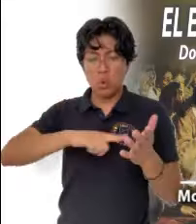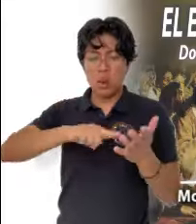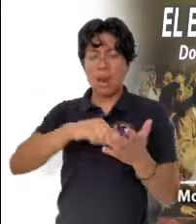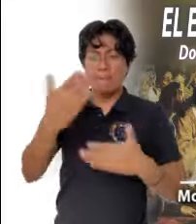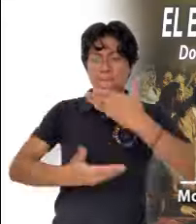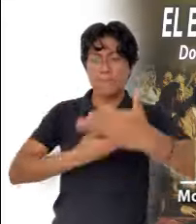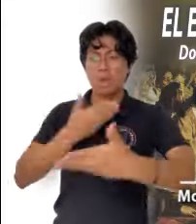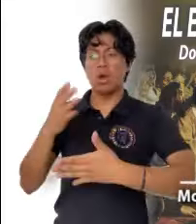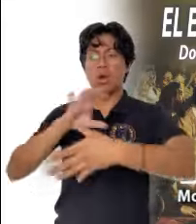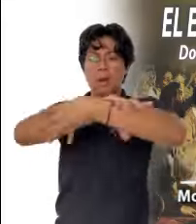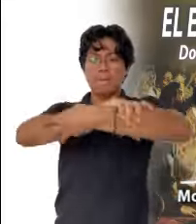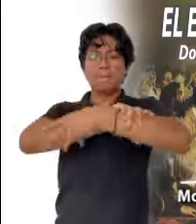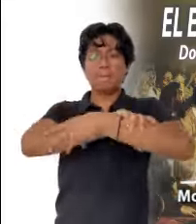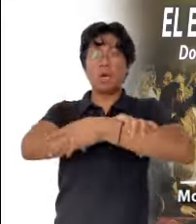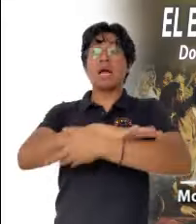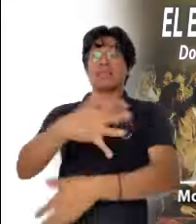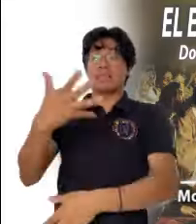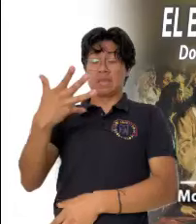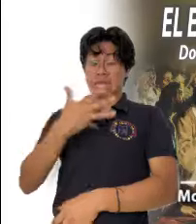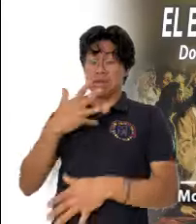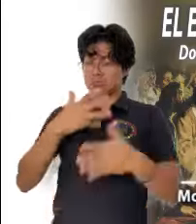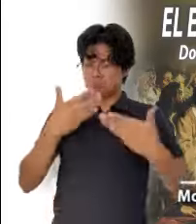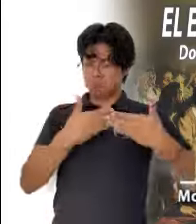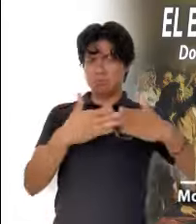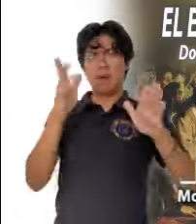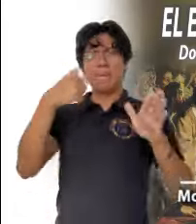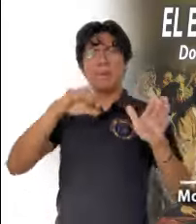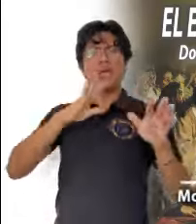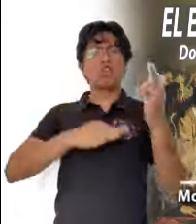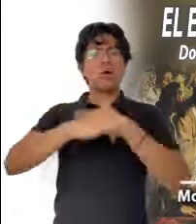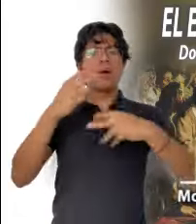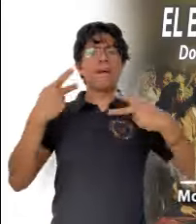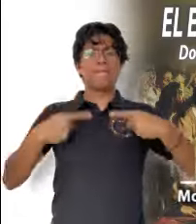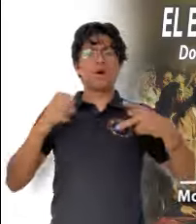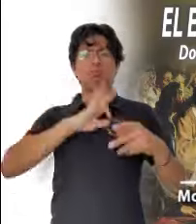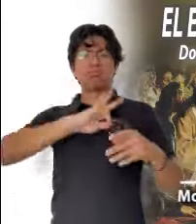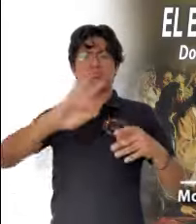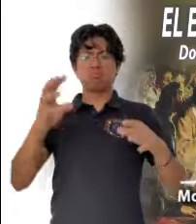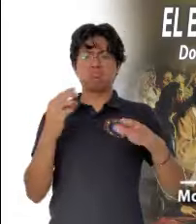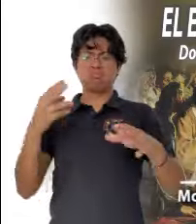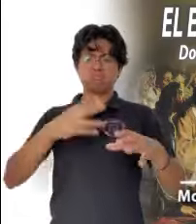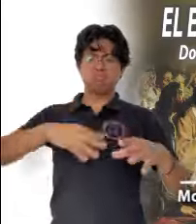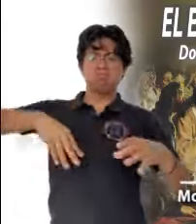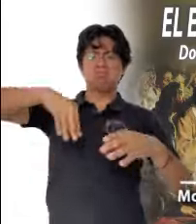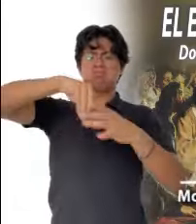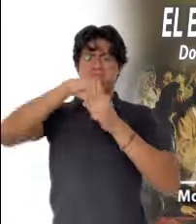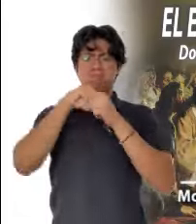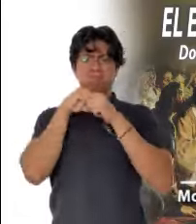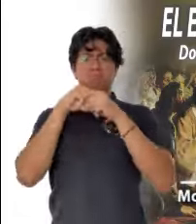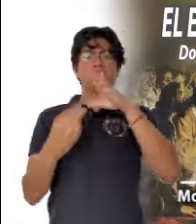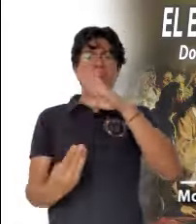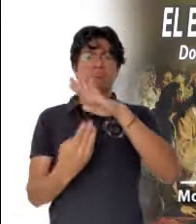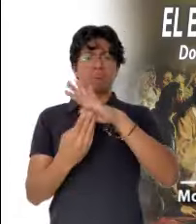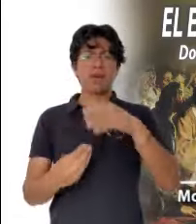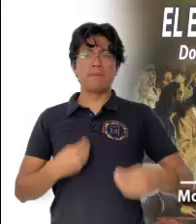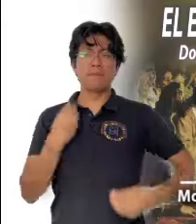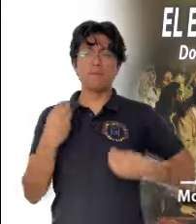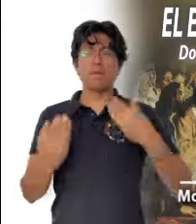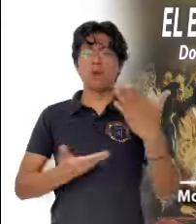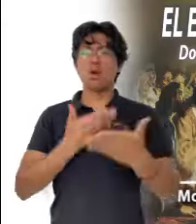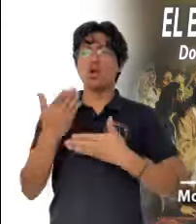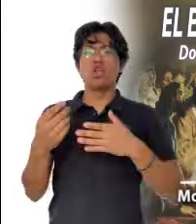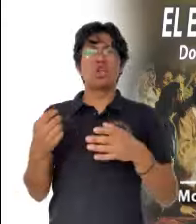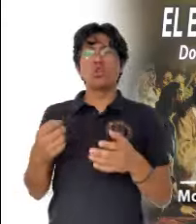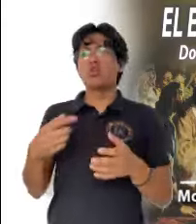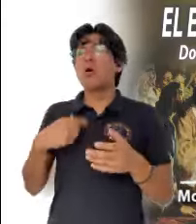compartir, para construir fraternidad, si tenemos apertura para que todos puedan sentarse a la mesa